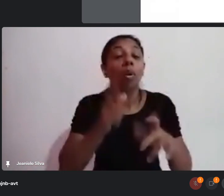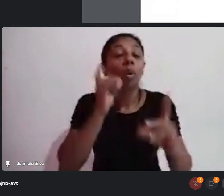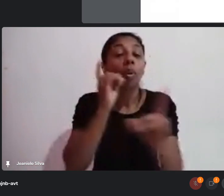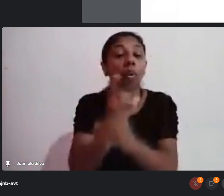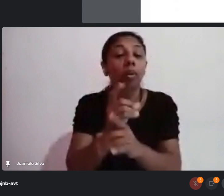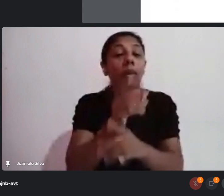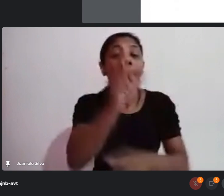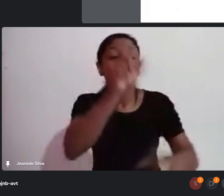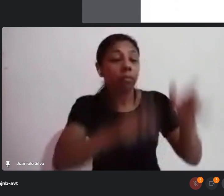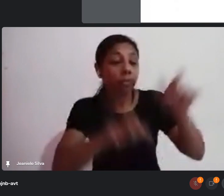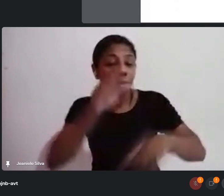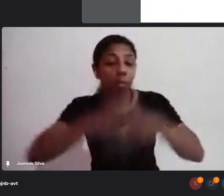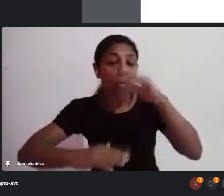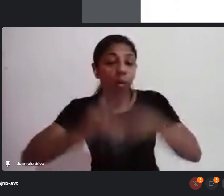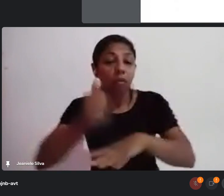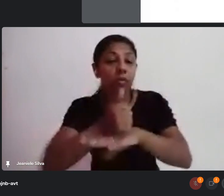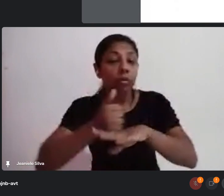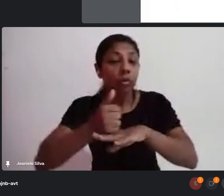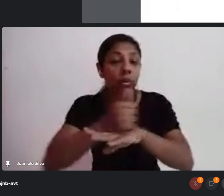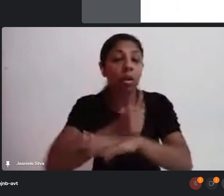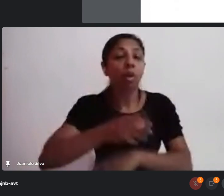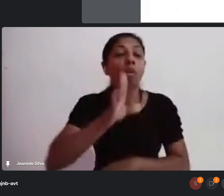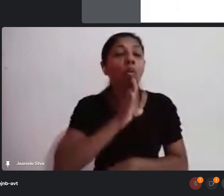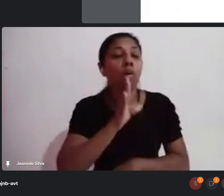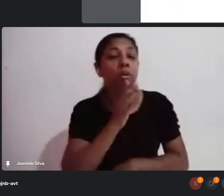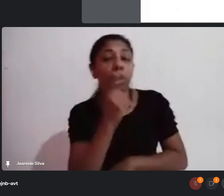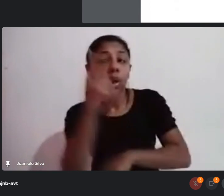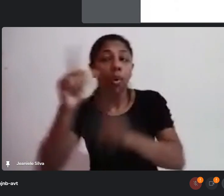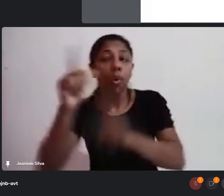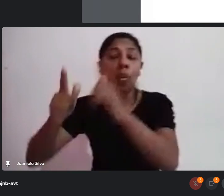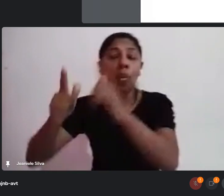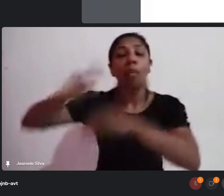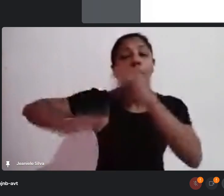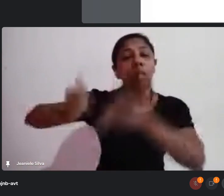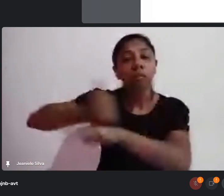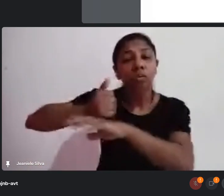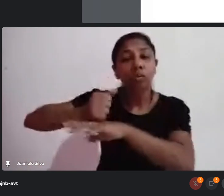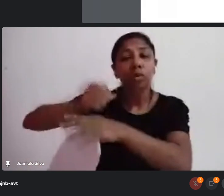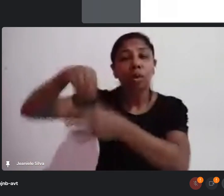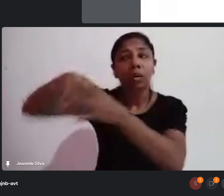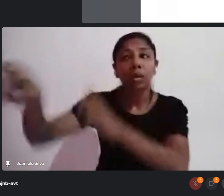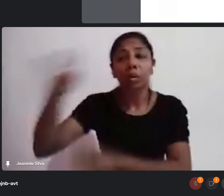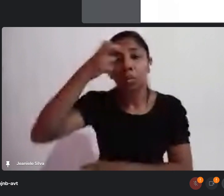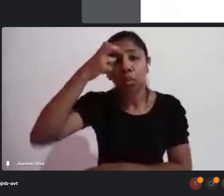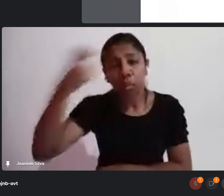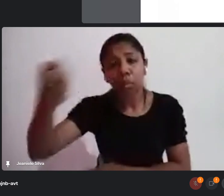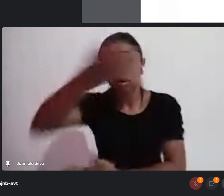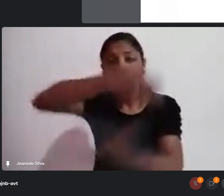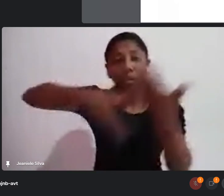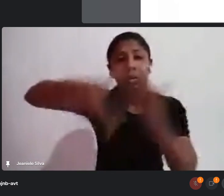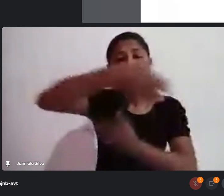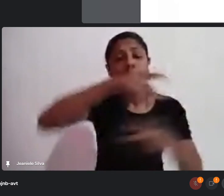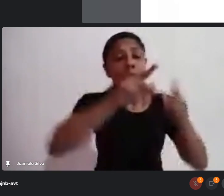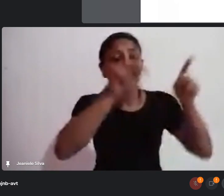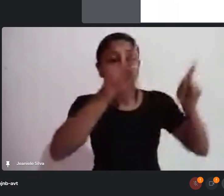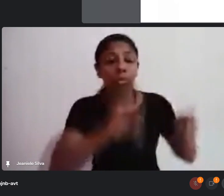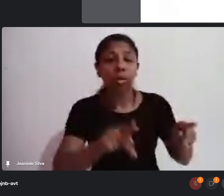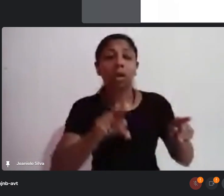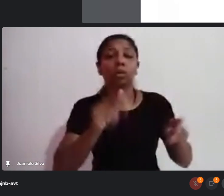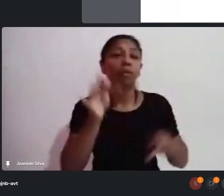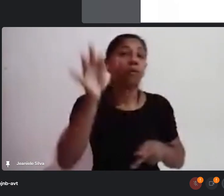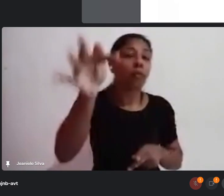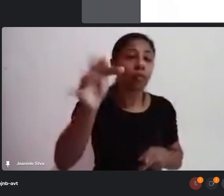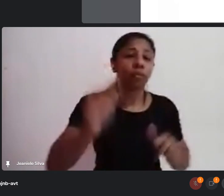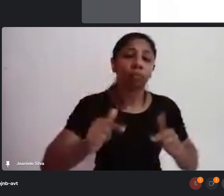conhecer outros profissionais e outros profissionais da cultura, principalmente para dialogar em projetos que a gente possa executar. Ok?